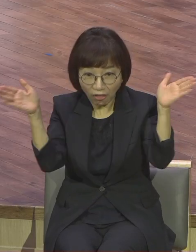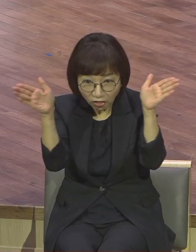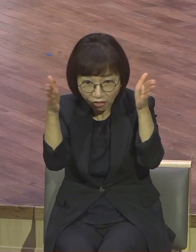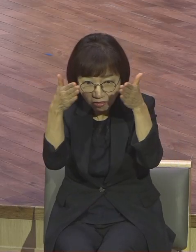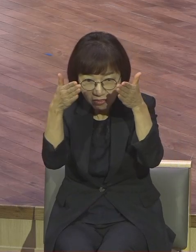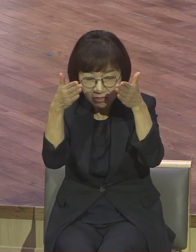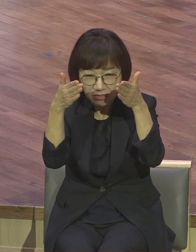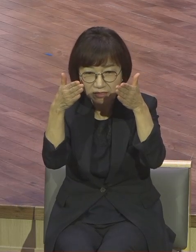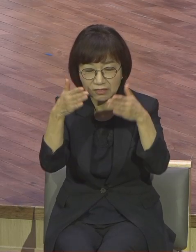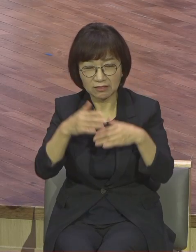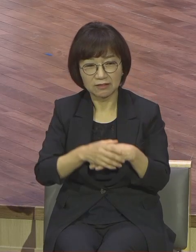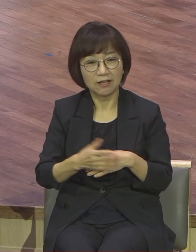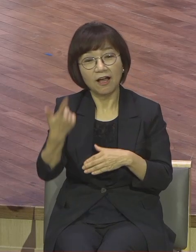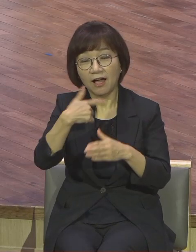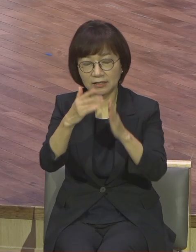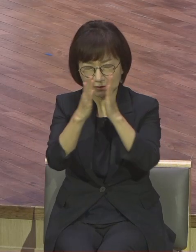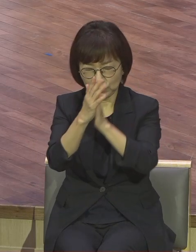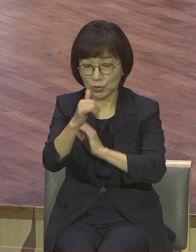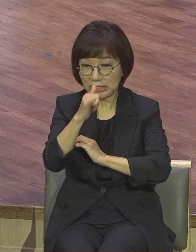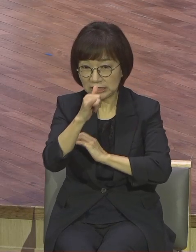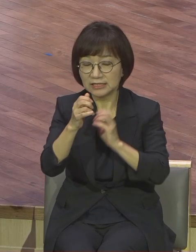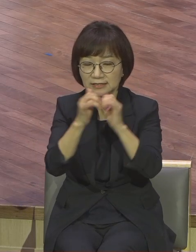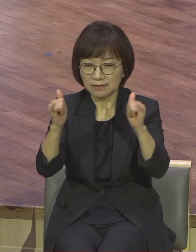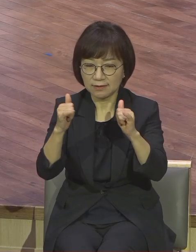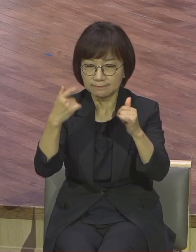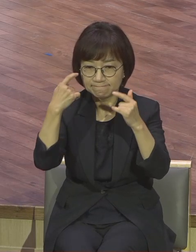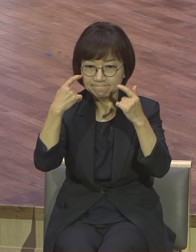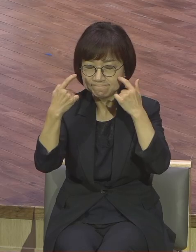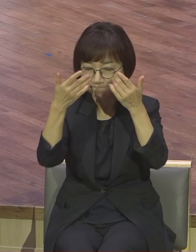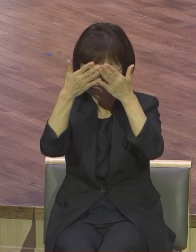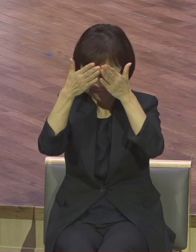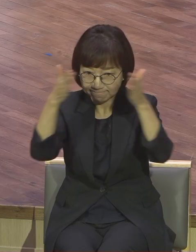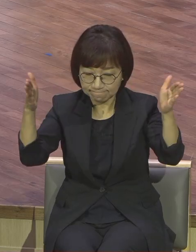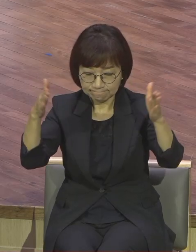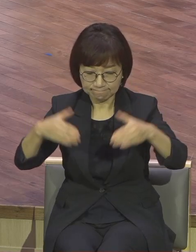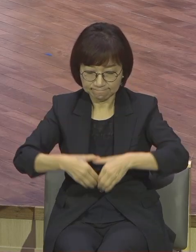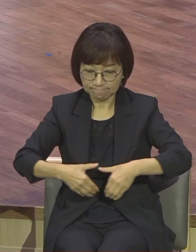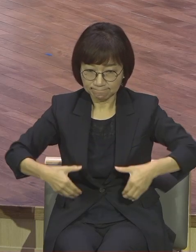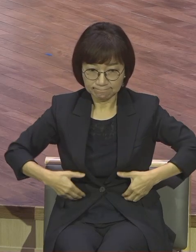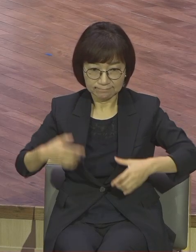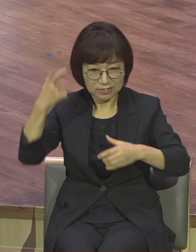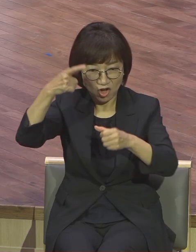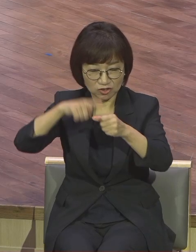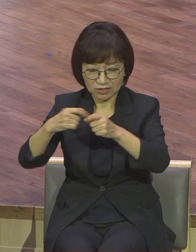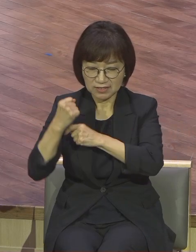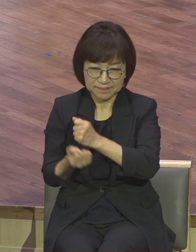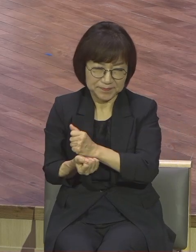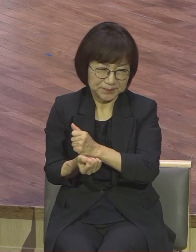영향력을 입힐 수 있는 영적 힘이 생깁니다 똑같은 말을 하는데